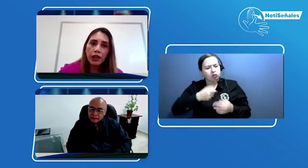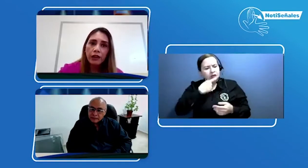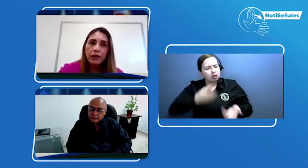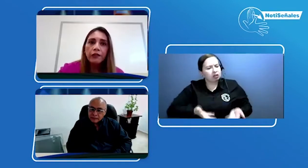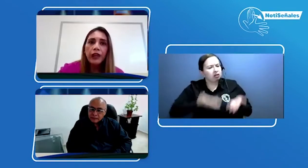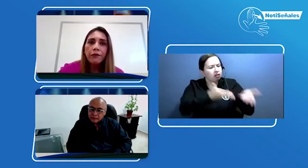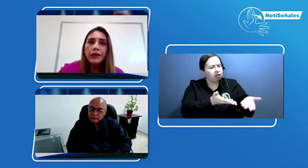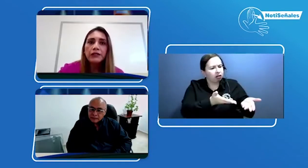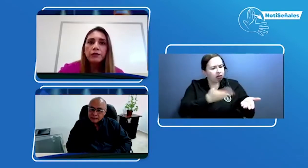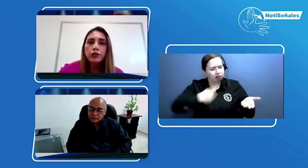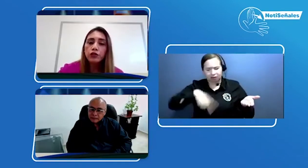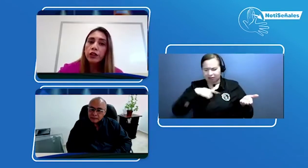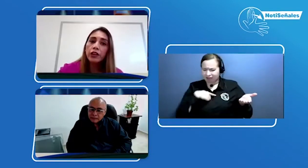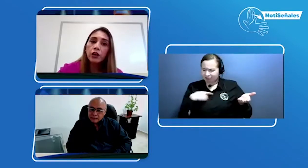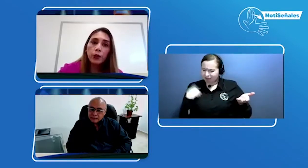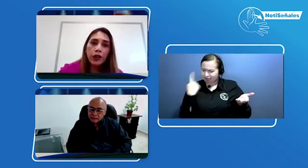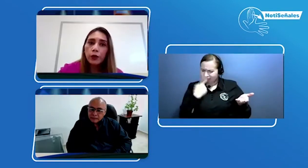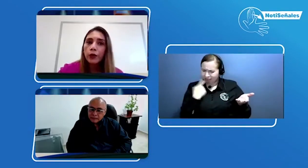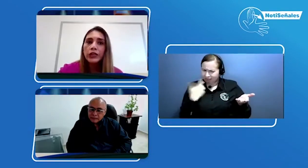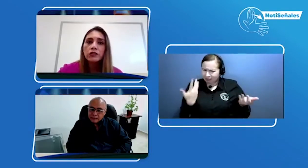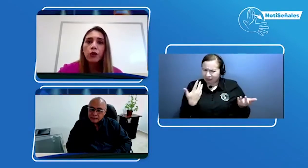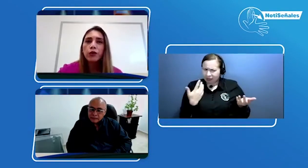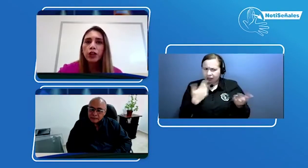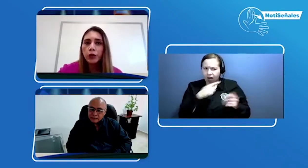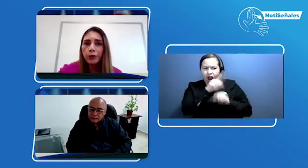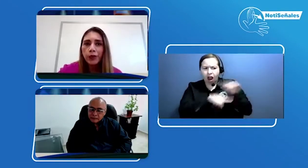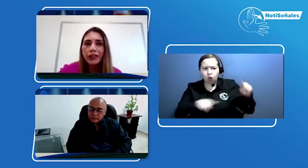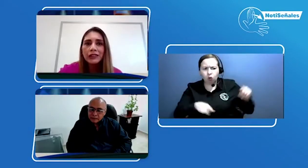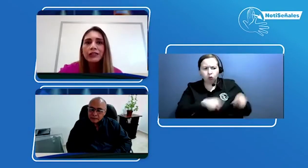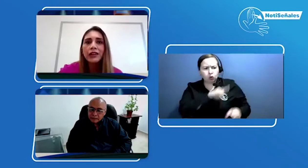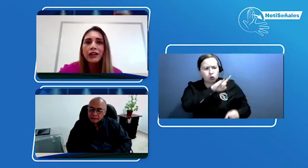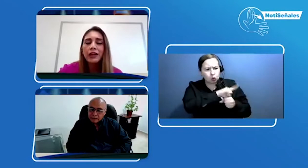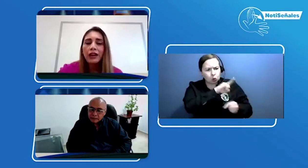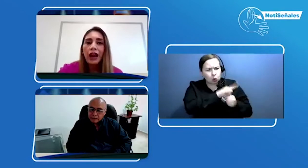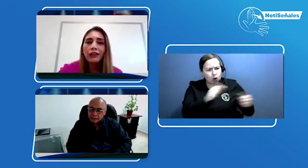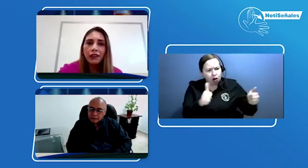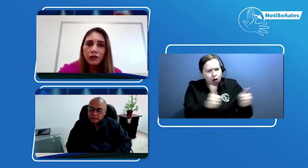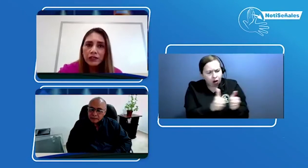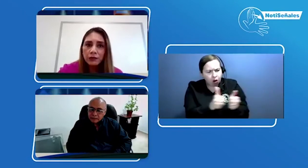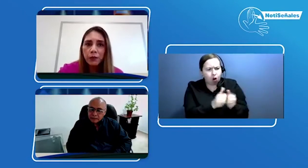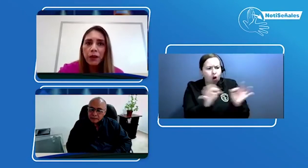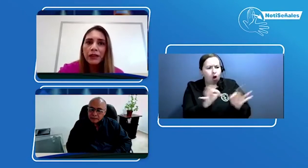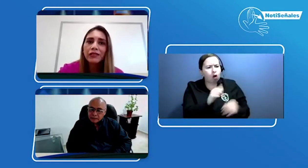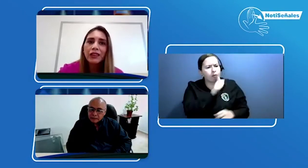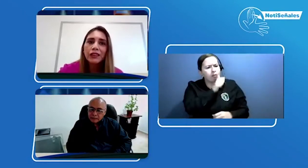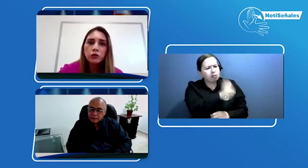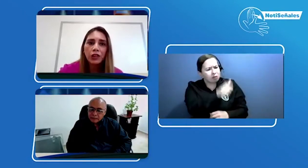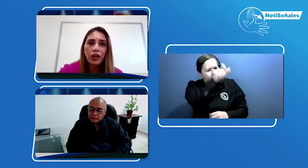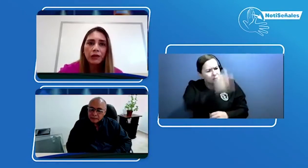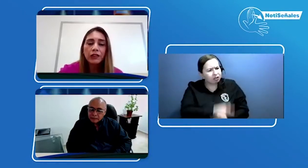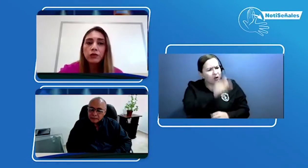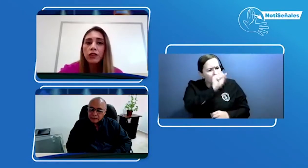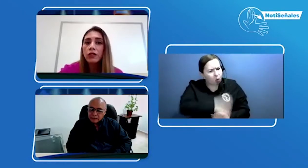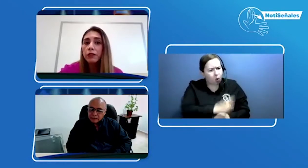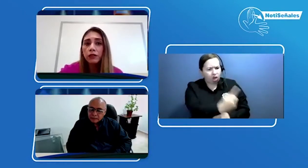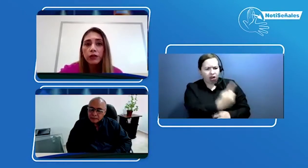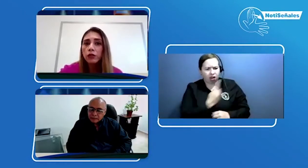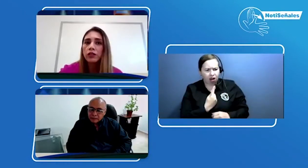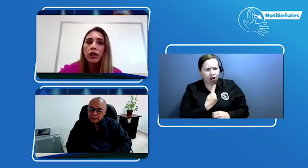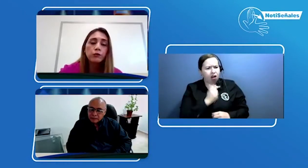tal vez muchos tienen cuidadores o por qué no pueden ser artífices propiamente de su terapia o de su seguimiento. Encontrábamos